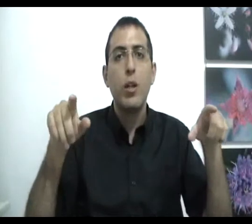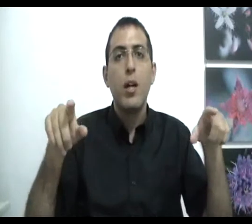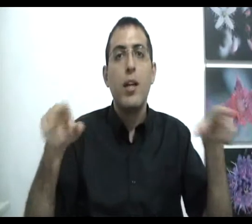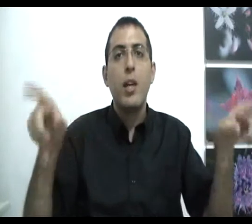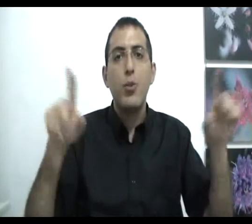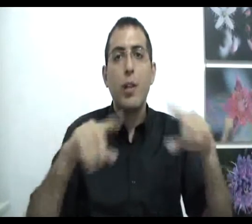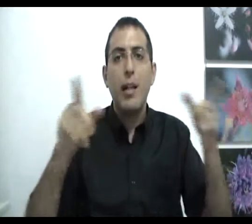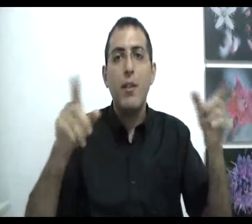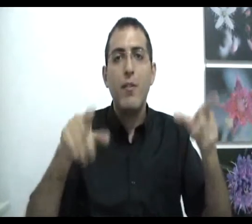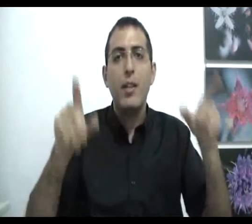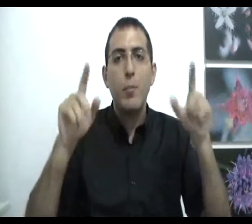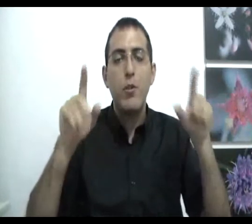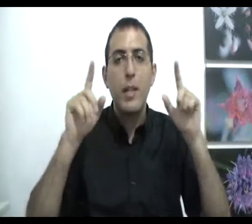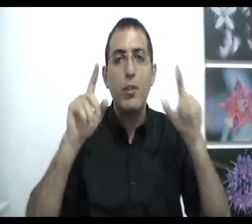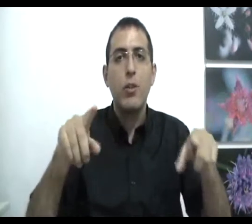כישות אחת ונפרדת בו זמנית. תודה.